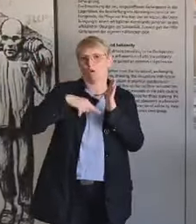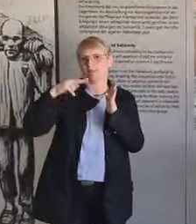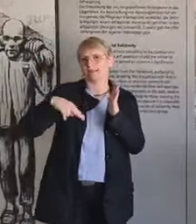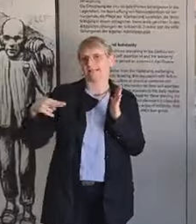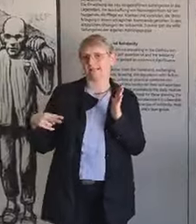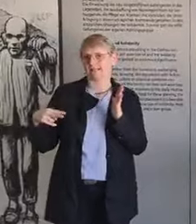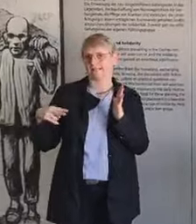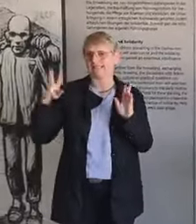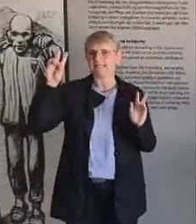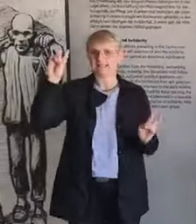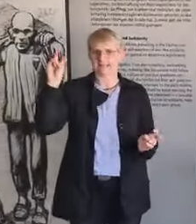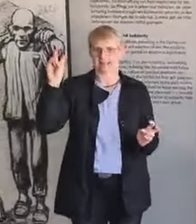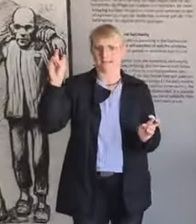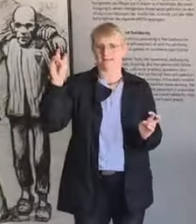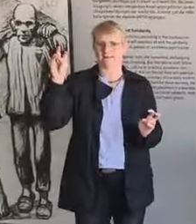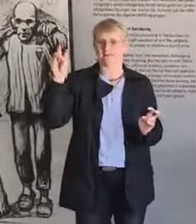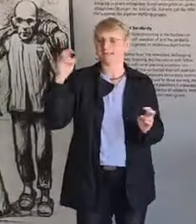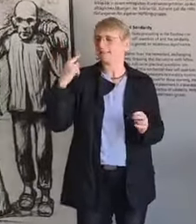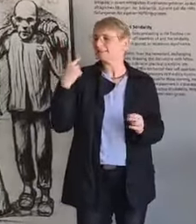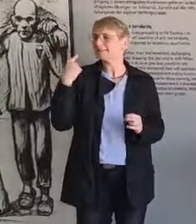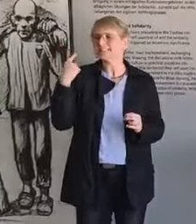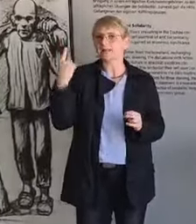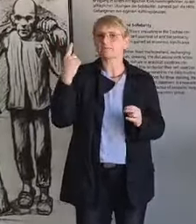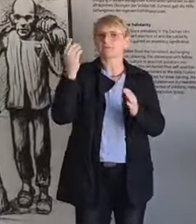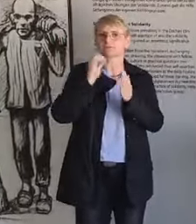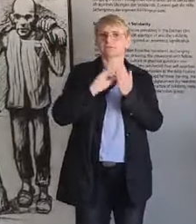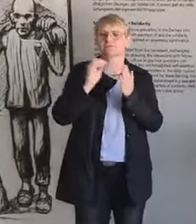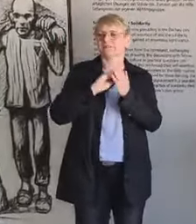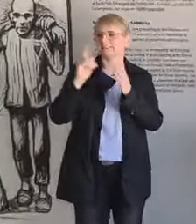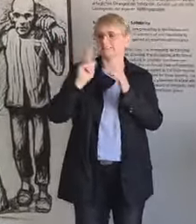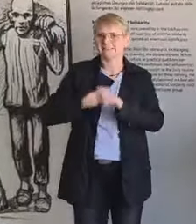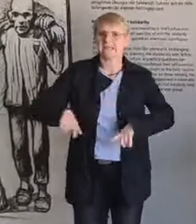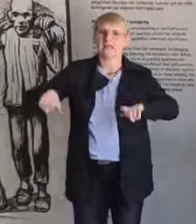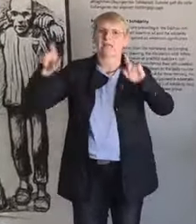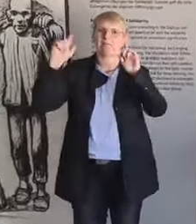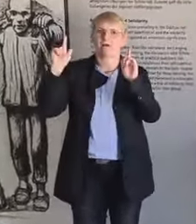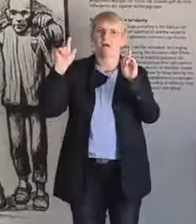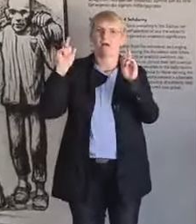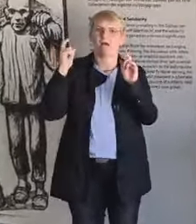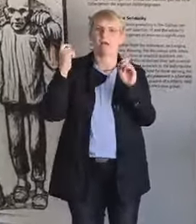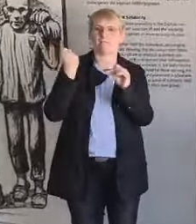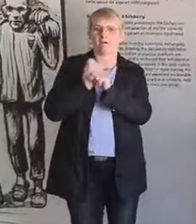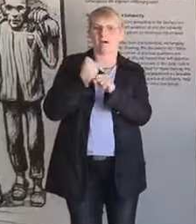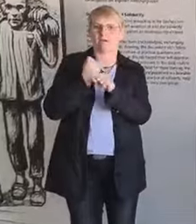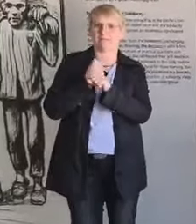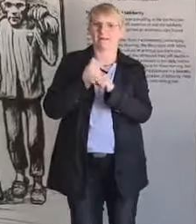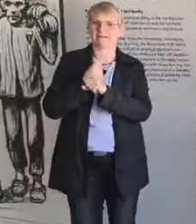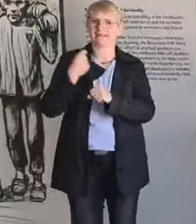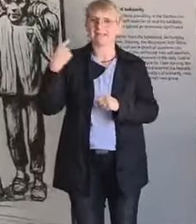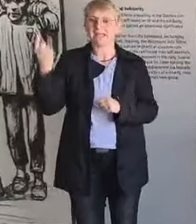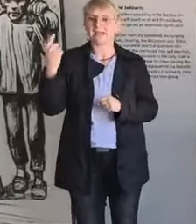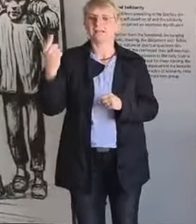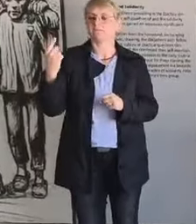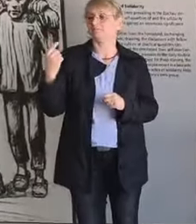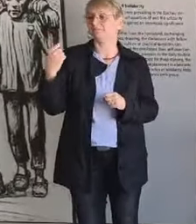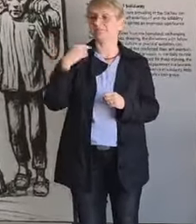who has written about theme of art. He said, I have painted my Grauen